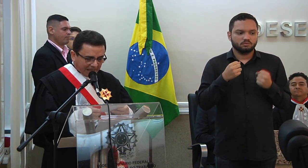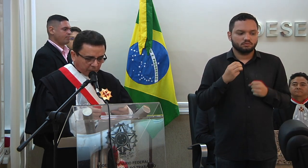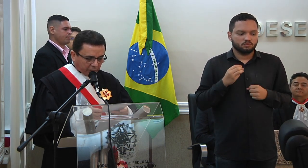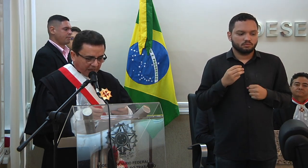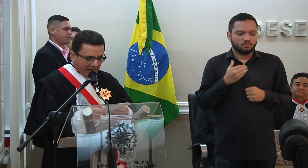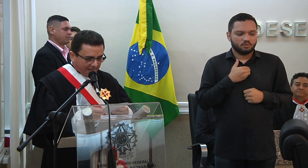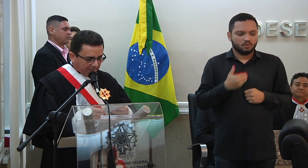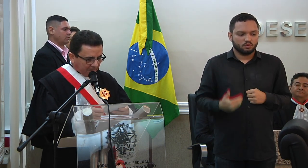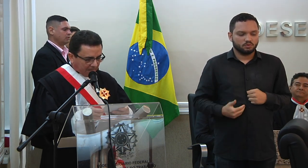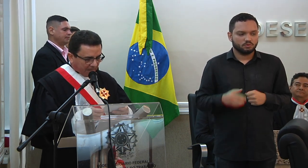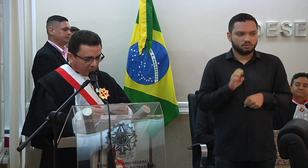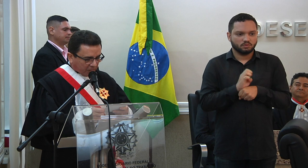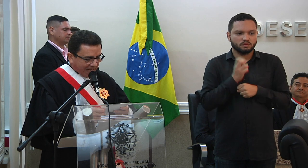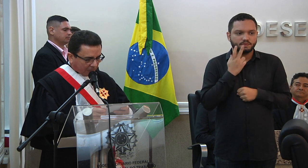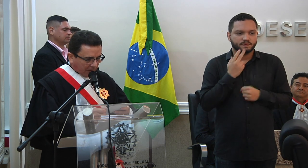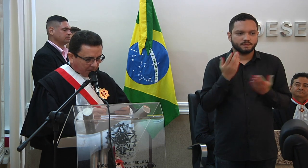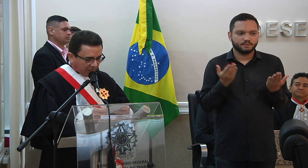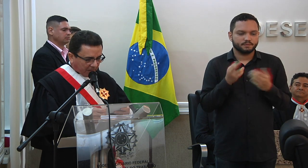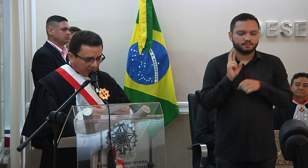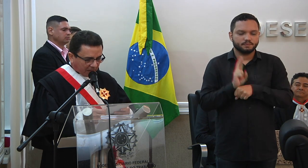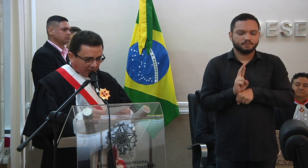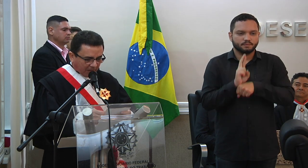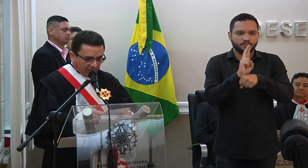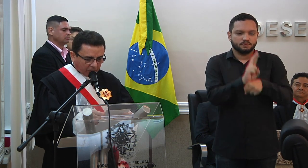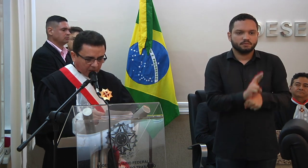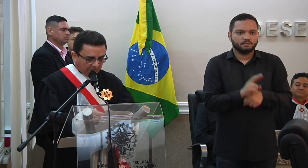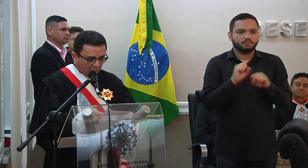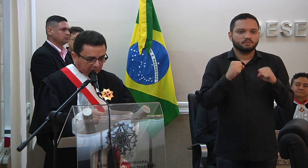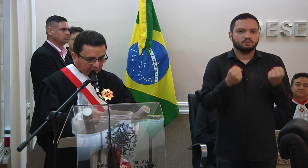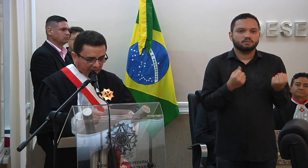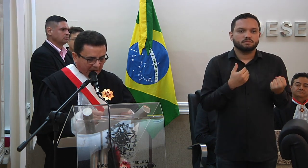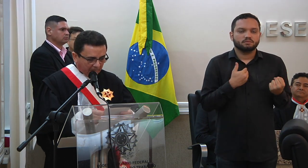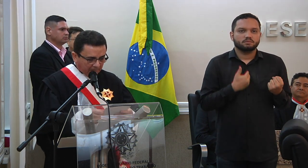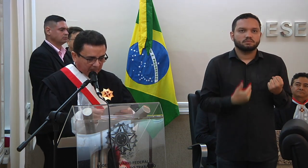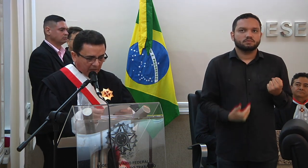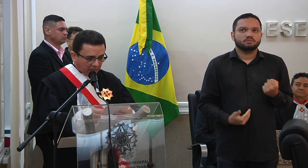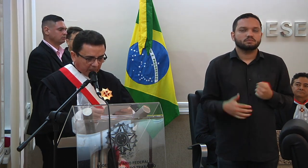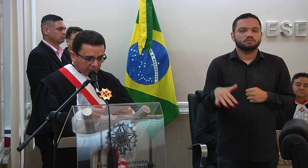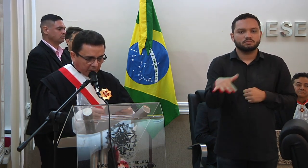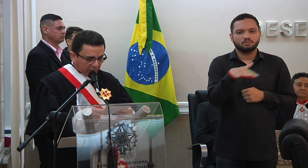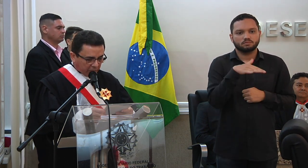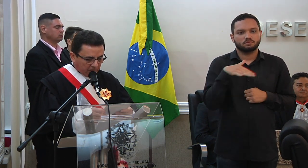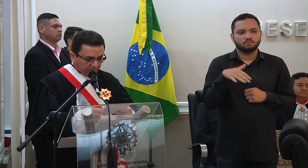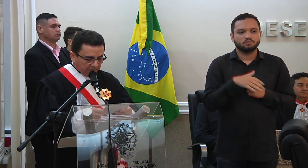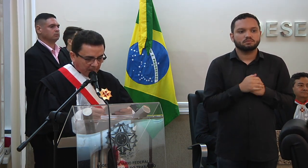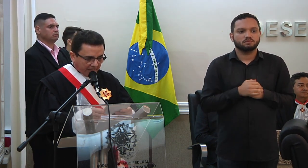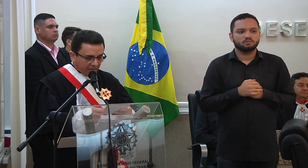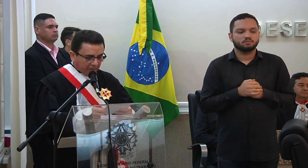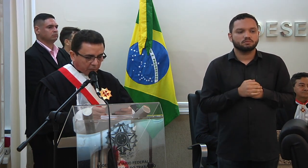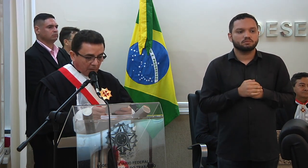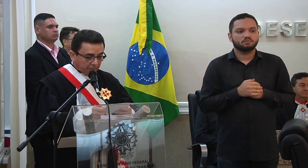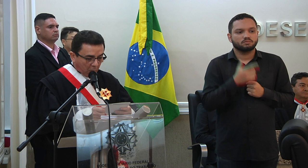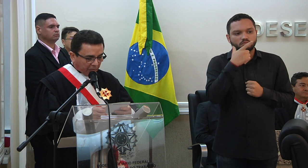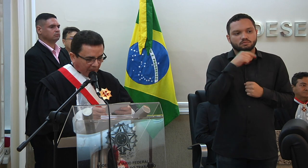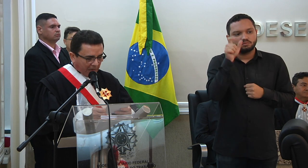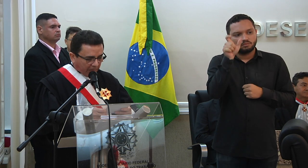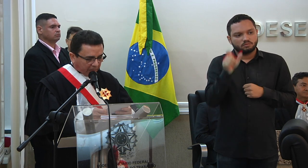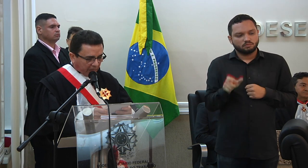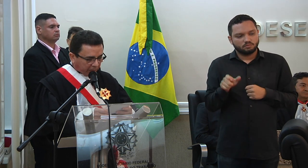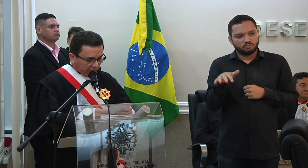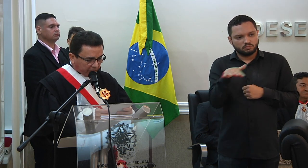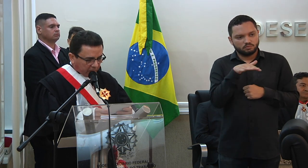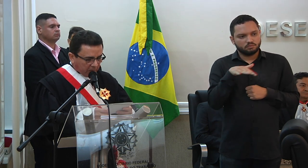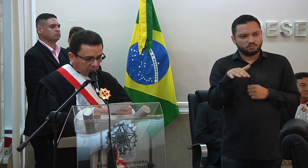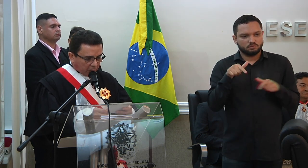pública do Estado do Ceará, neste ato representando da Defensoria Pública Geral em exercício, a defensora pública